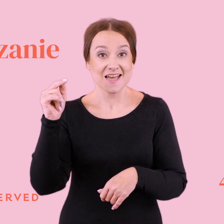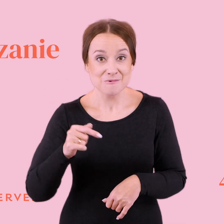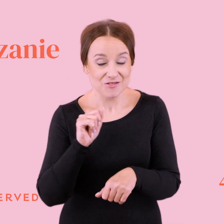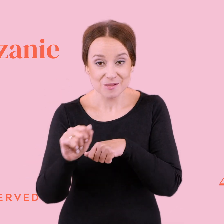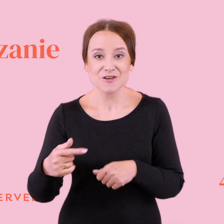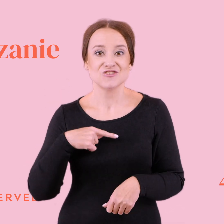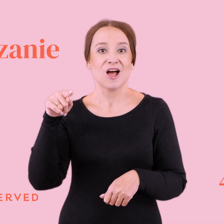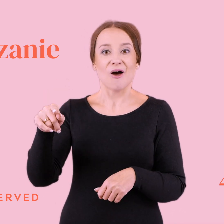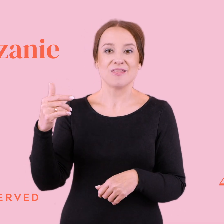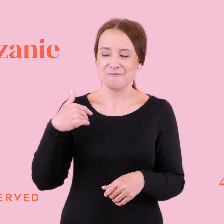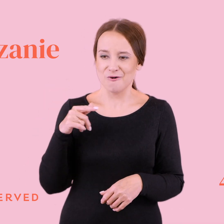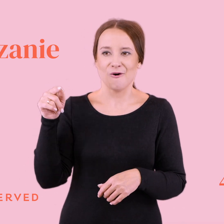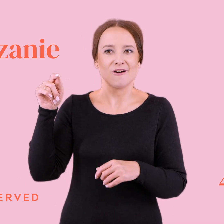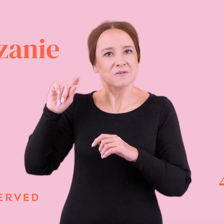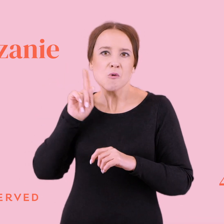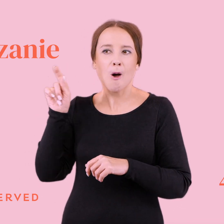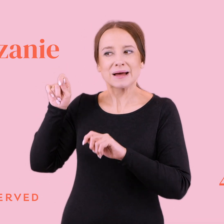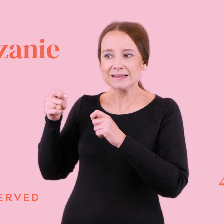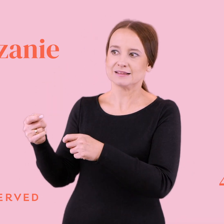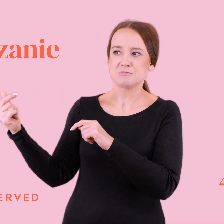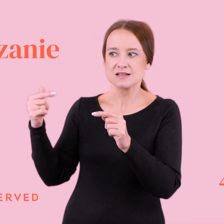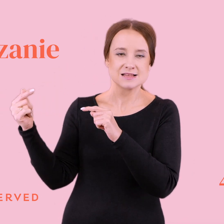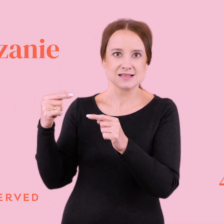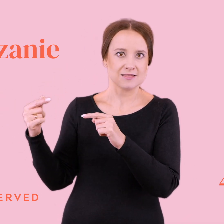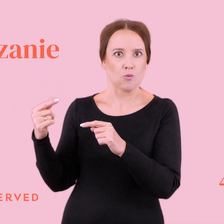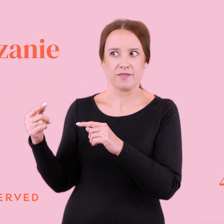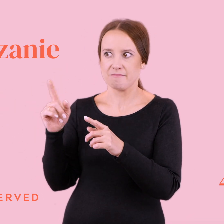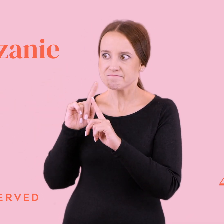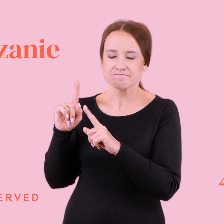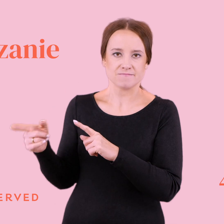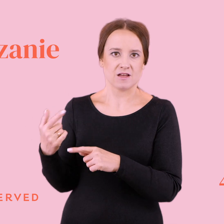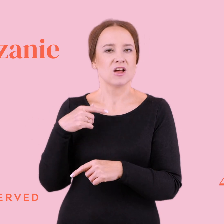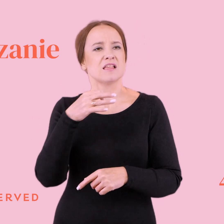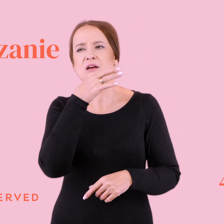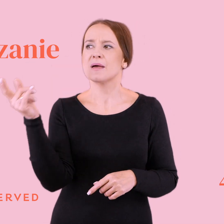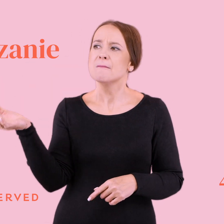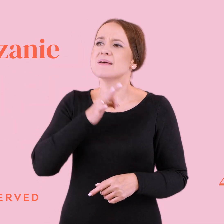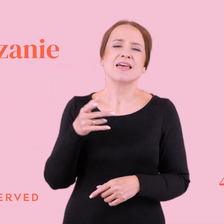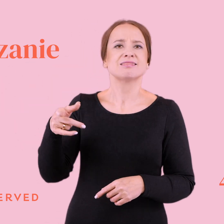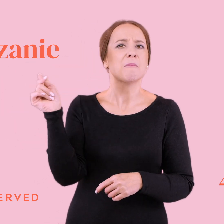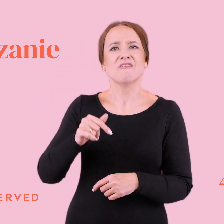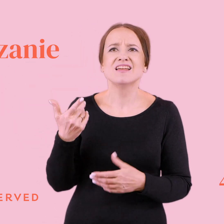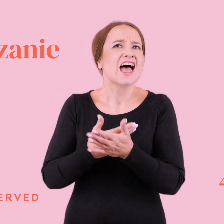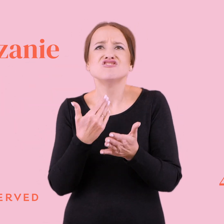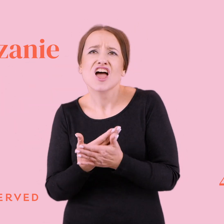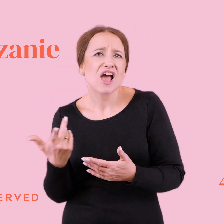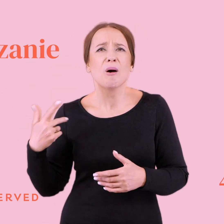ona miała typa skłonić do rozmowy, bo on miał od razu się wiecie, odezwać do niej. A czemu ty pojechałaś do ustki? Przecież mieliśmy się spotkać. A co